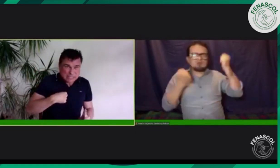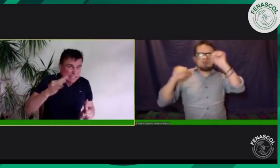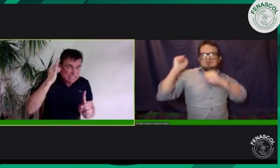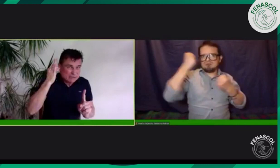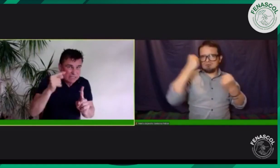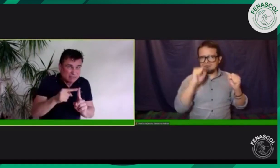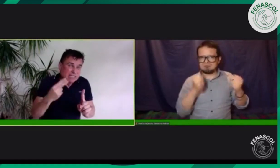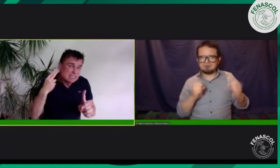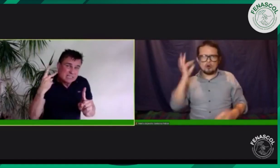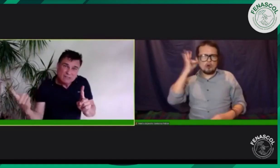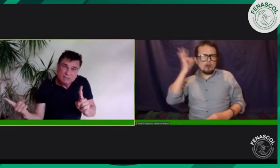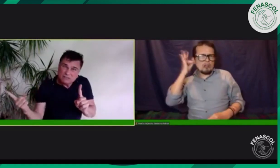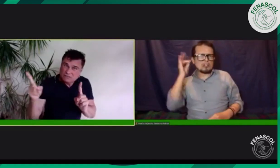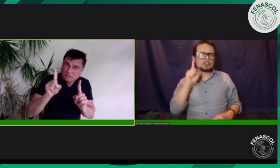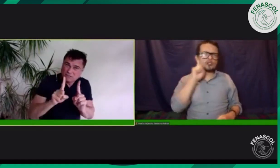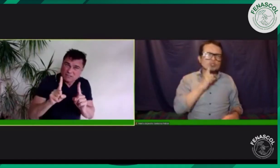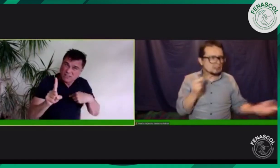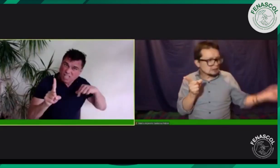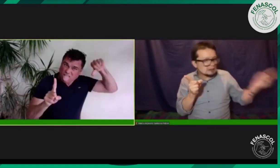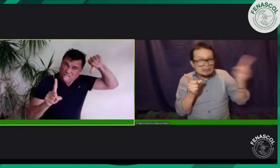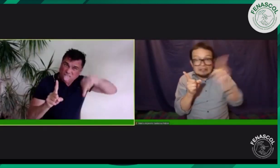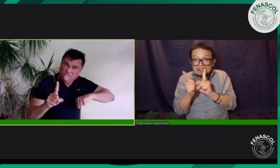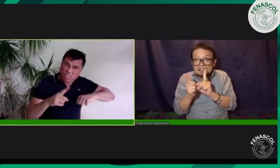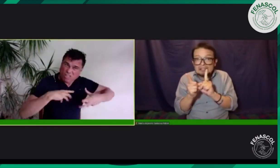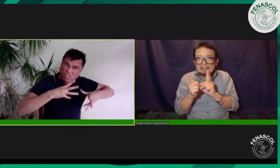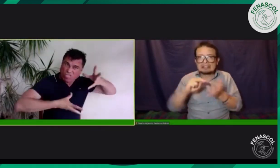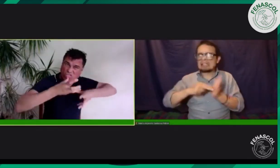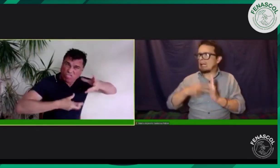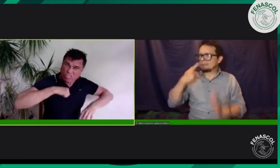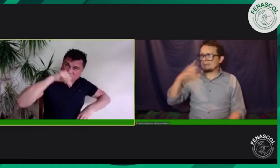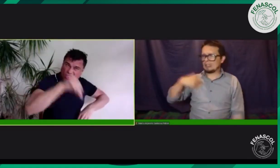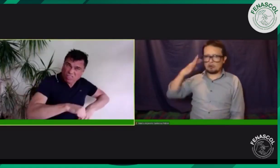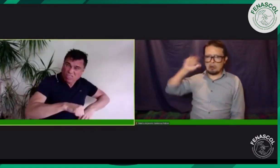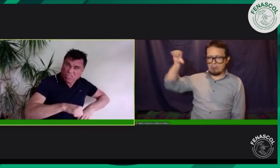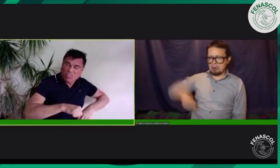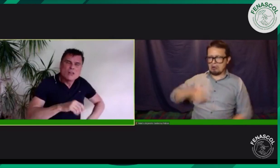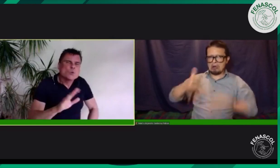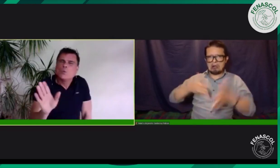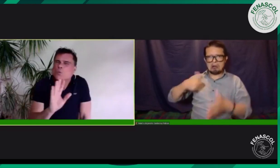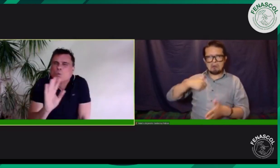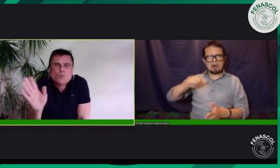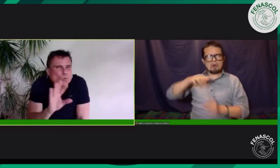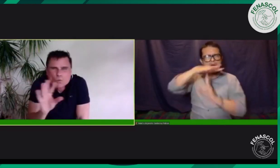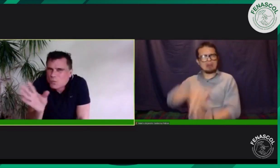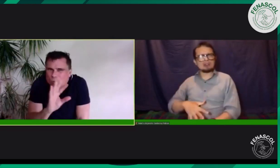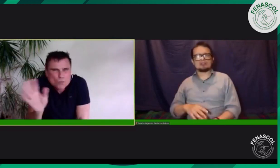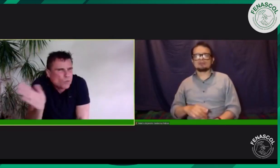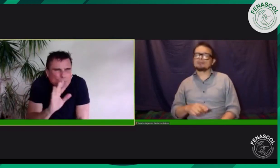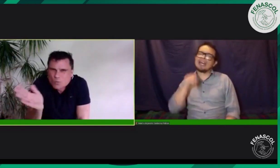sordo, y muchas veces el intérprete oyente decía, ¿quiere decir que mi trabajo es malo? ¿Quiere decir que yo no soy un